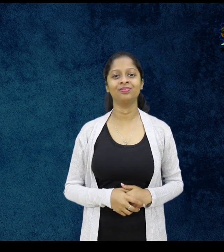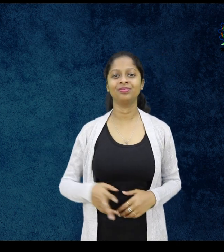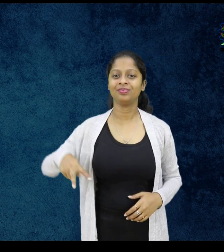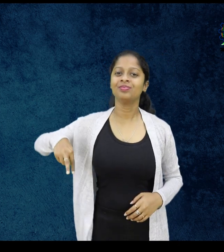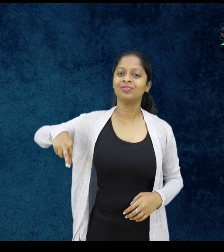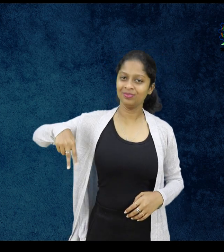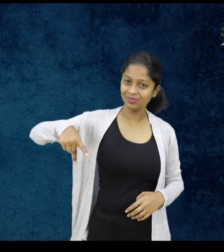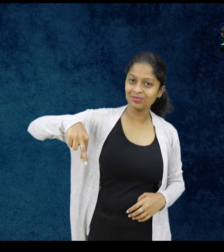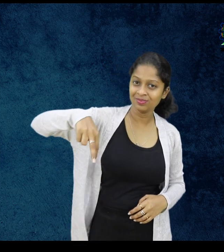चलना